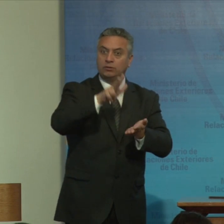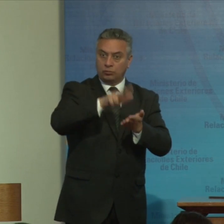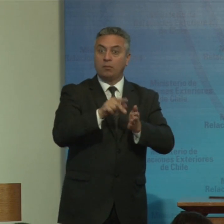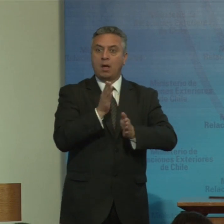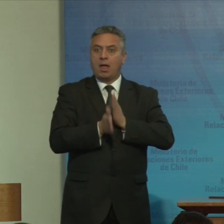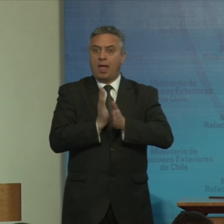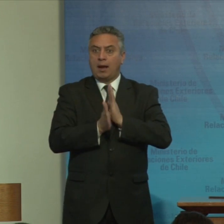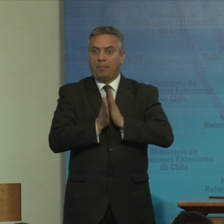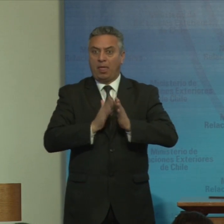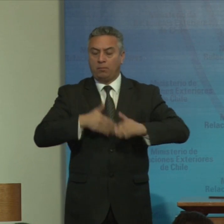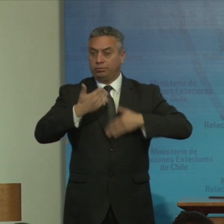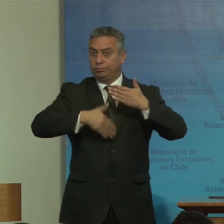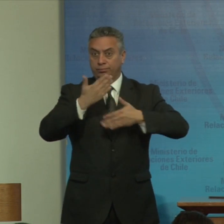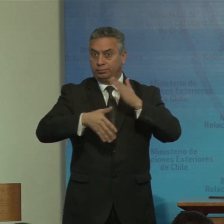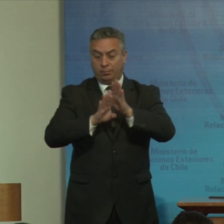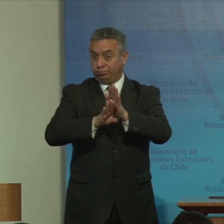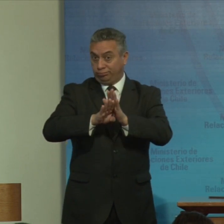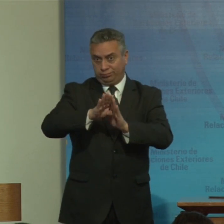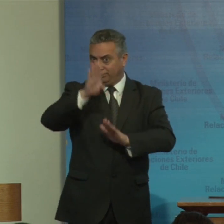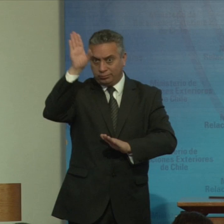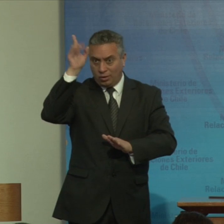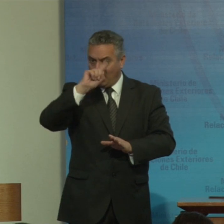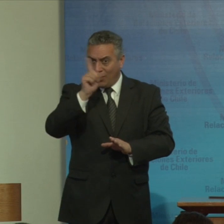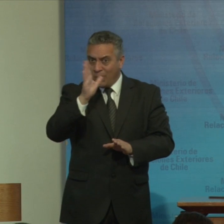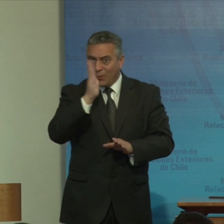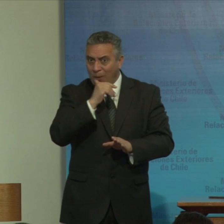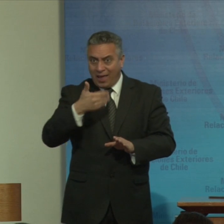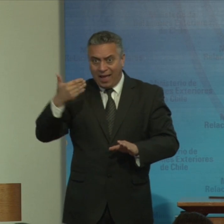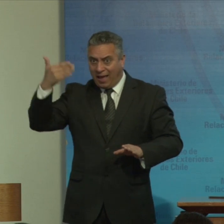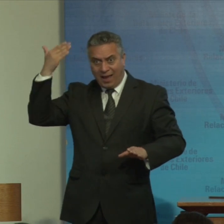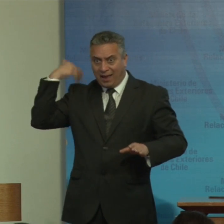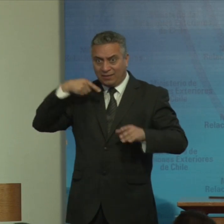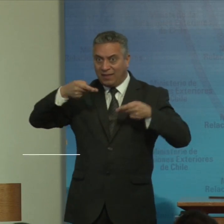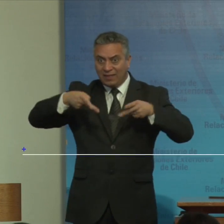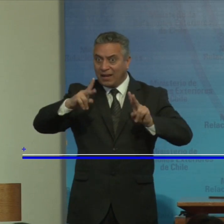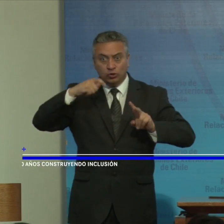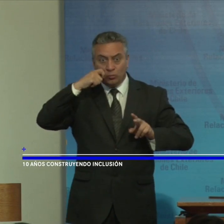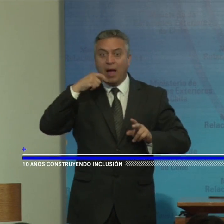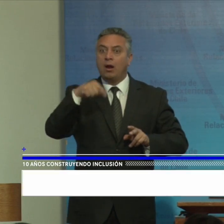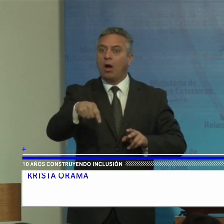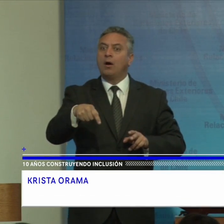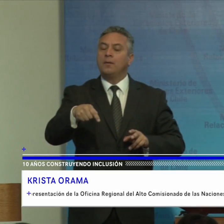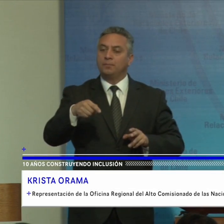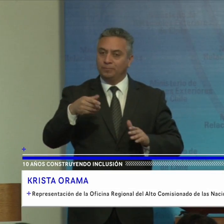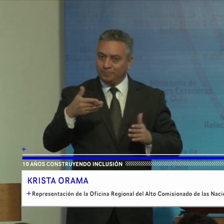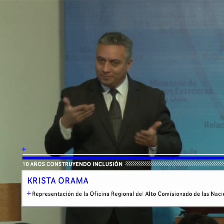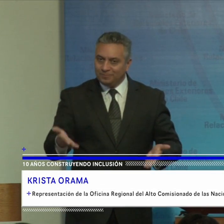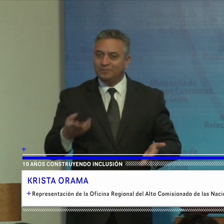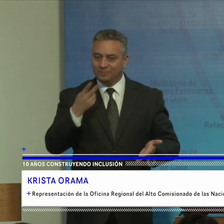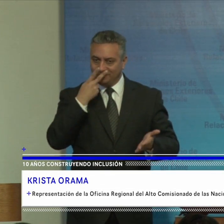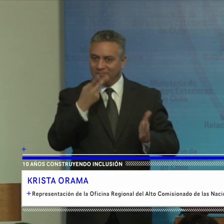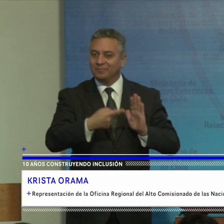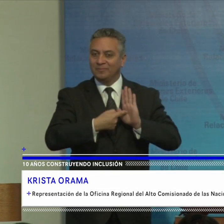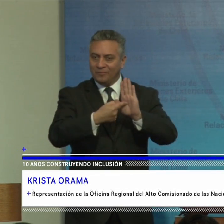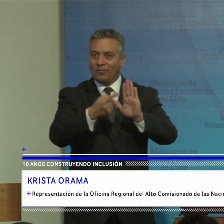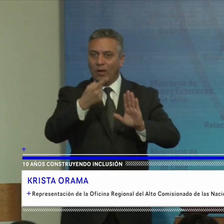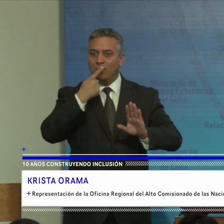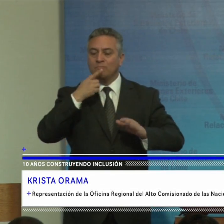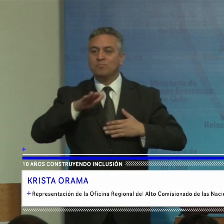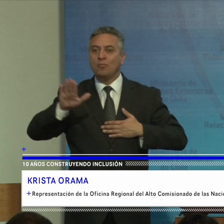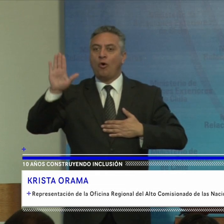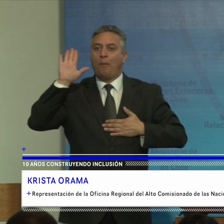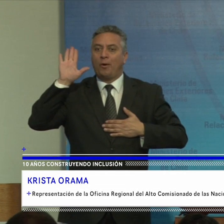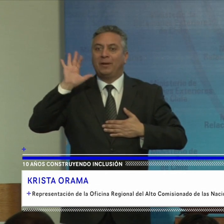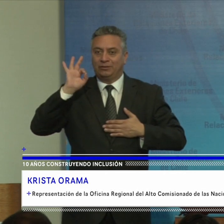rápidamente que ningún otro tratado internacional de derechos humanos lo que muestra compromiso y dedicación Chile